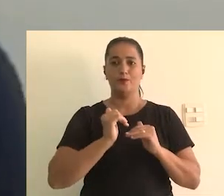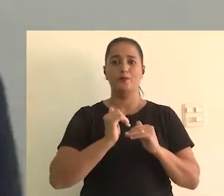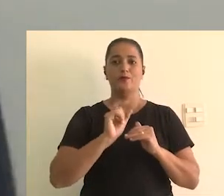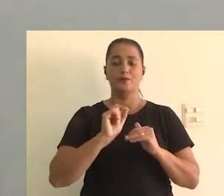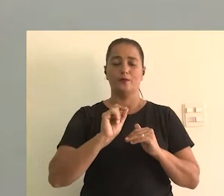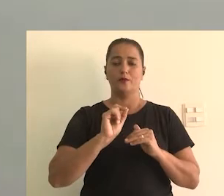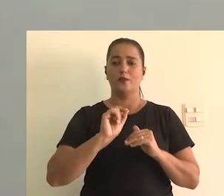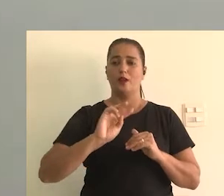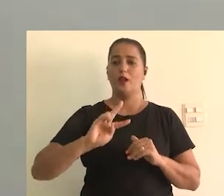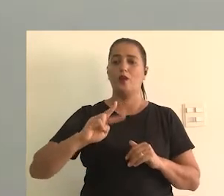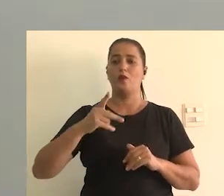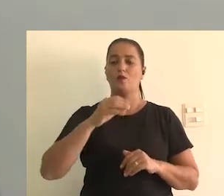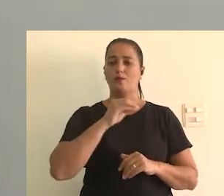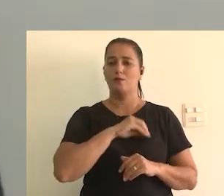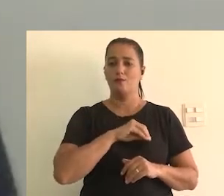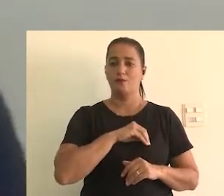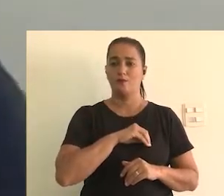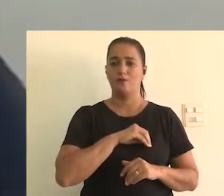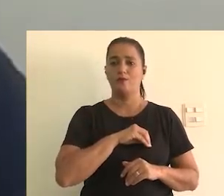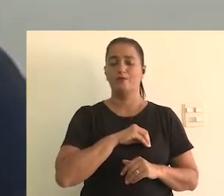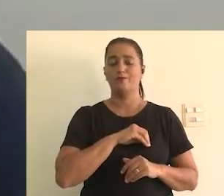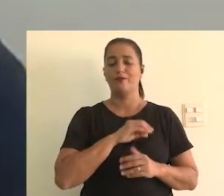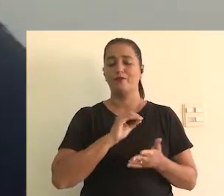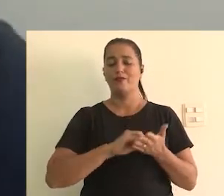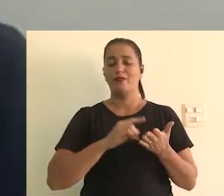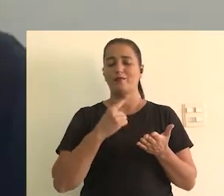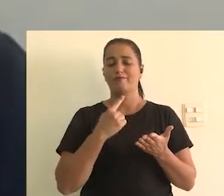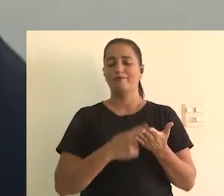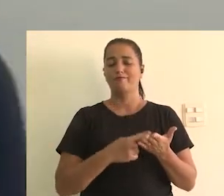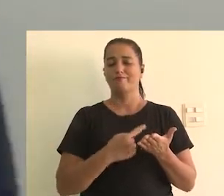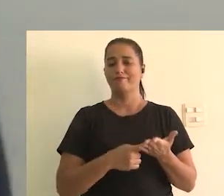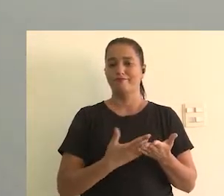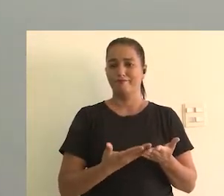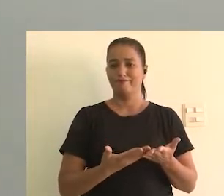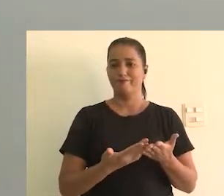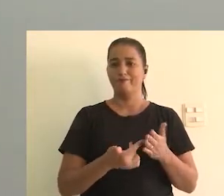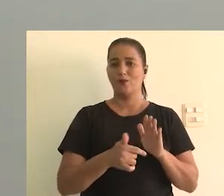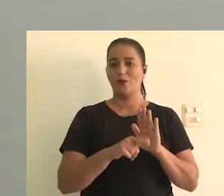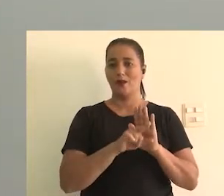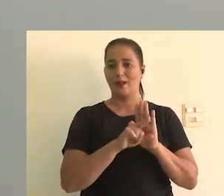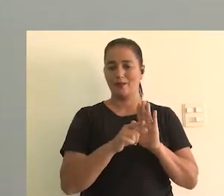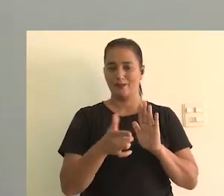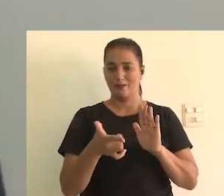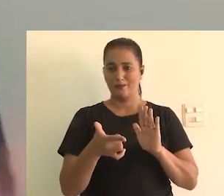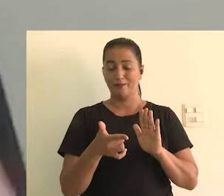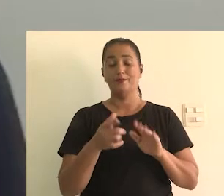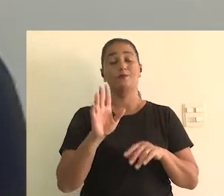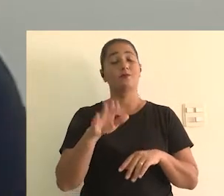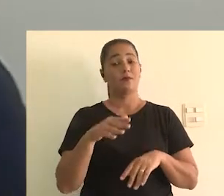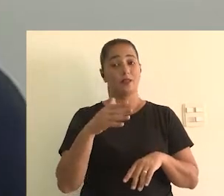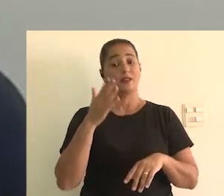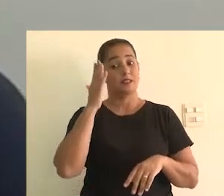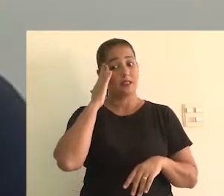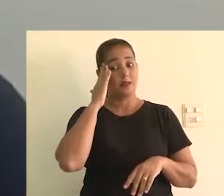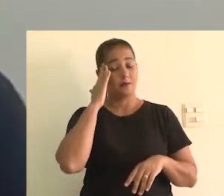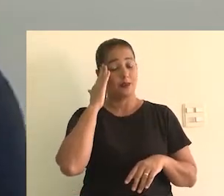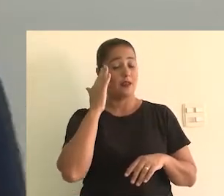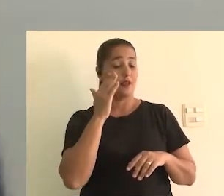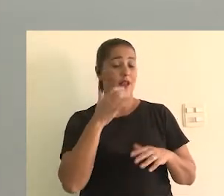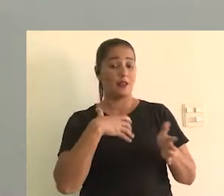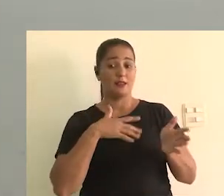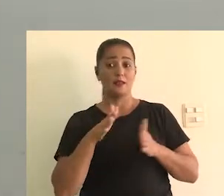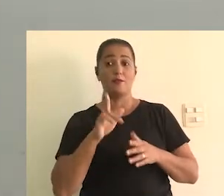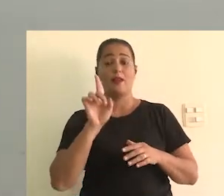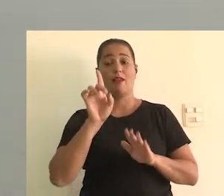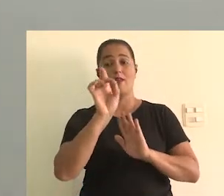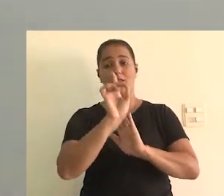dificuldade de contratar os profissionais, né? O aumento de custos do orçamento ou o descomprometimento com a legislação.